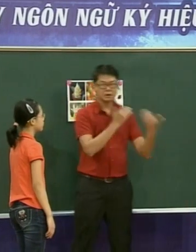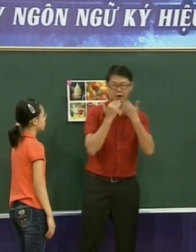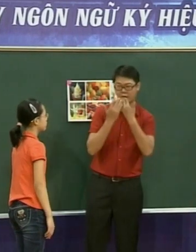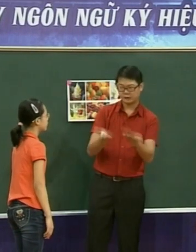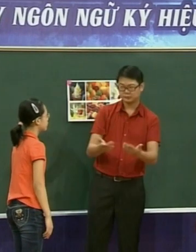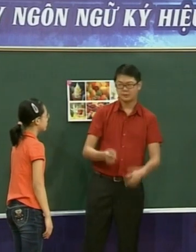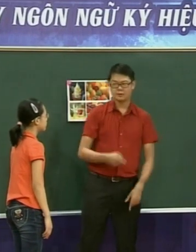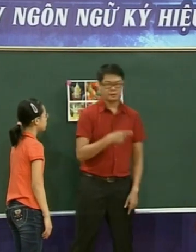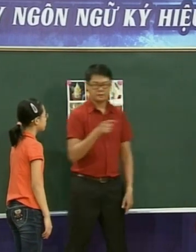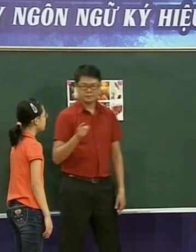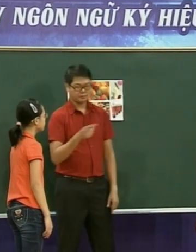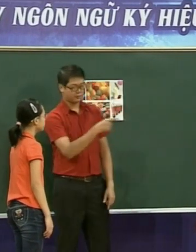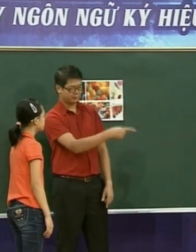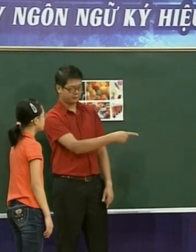Một bạn sẽ hỏi và một bạn sẽ trả lời nhé